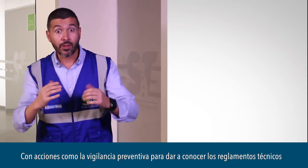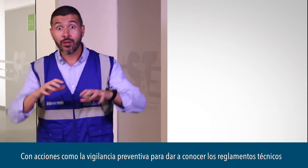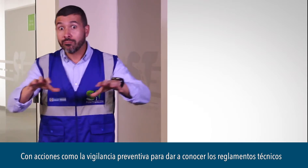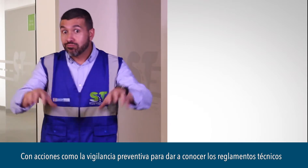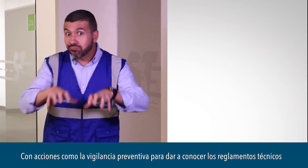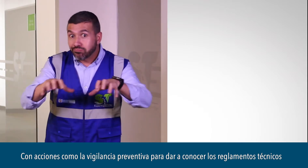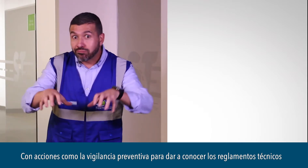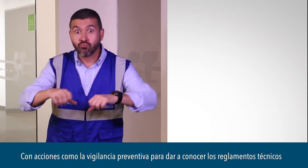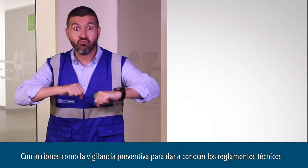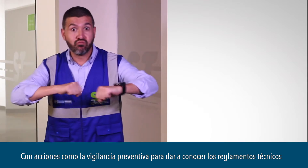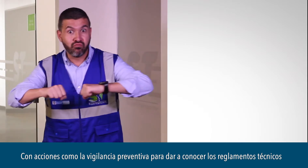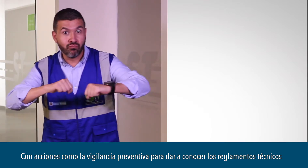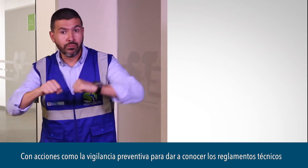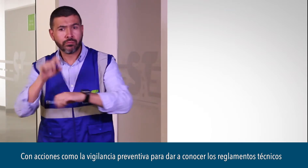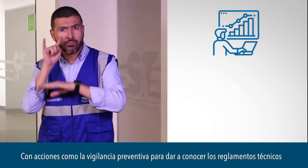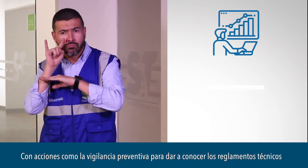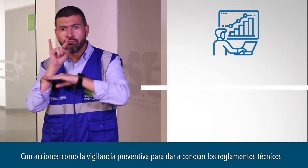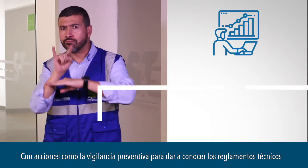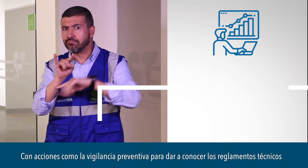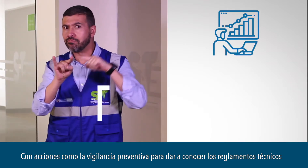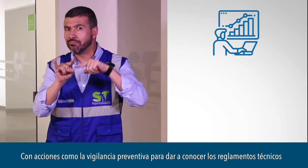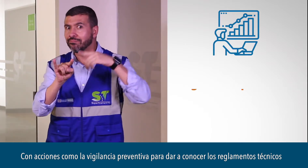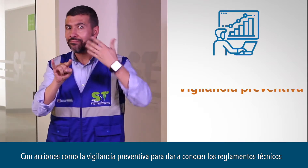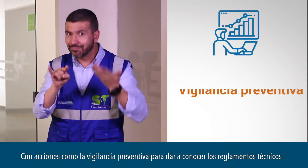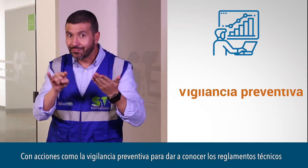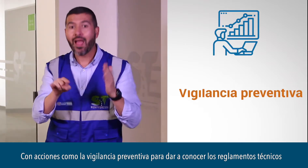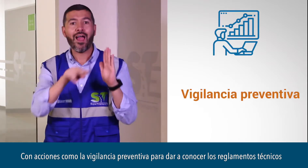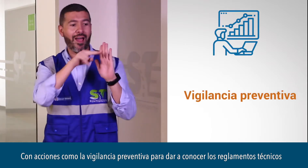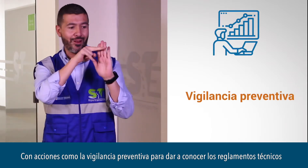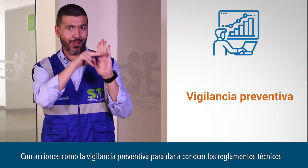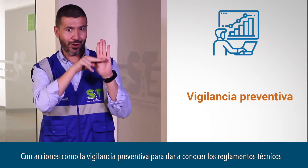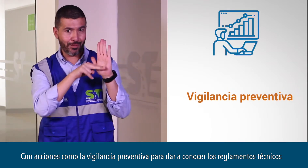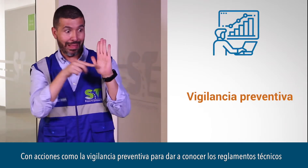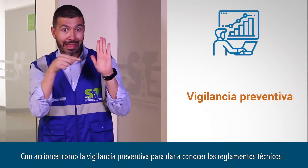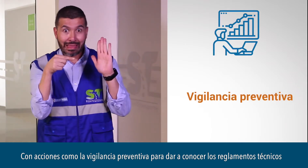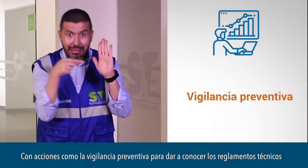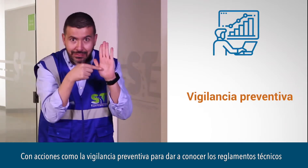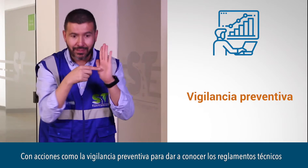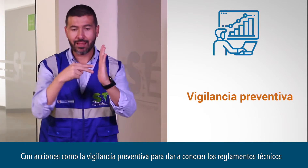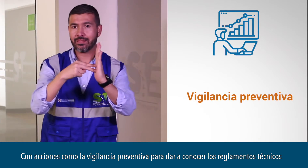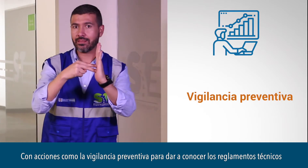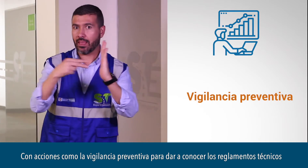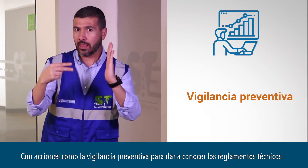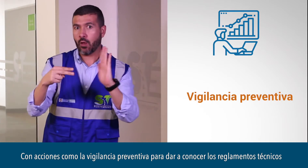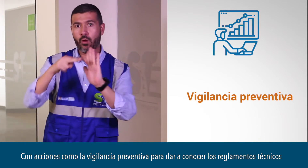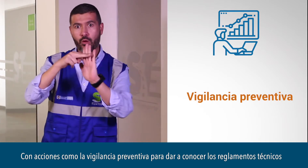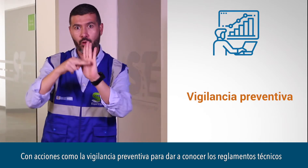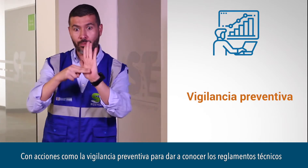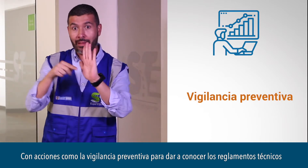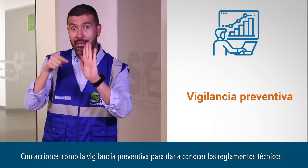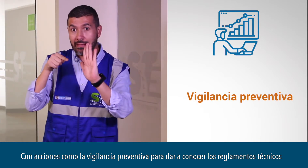Con acciones como la vigilancia preventiva para dar a conocer los reglamentos técnicos